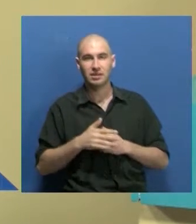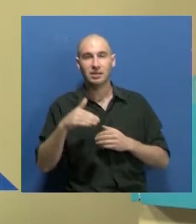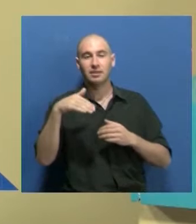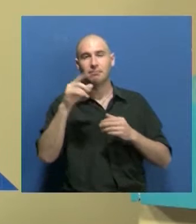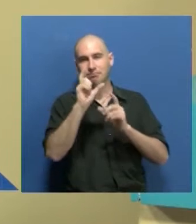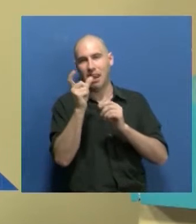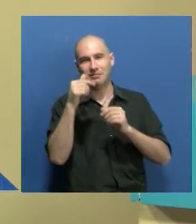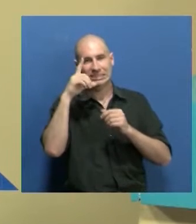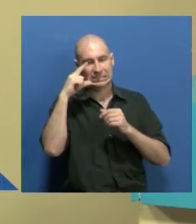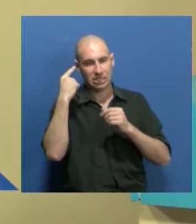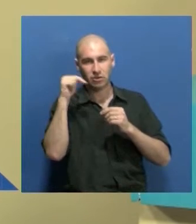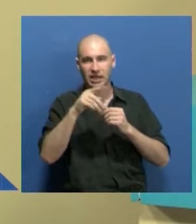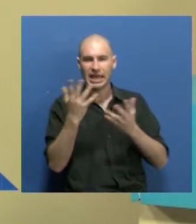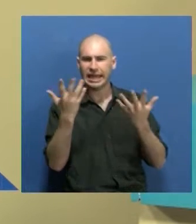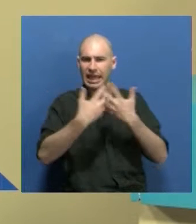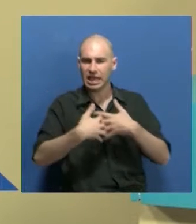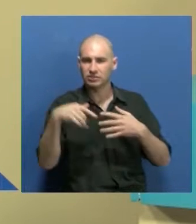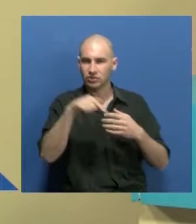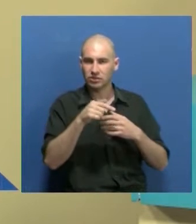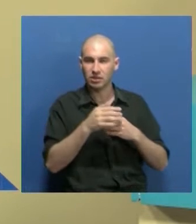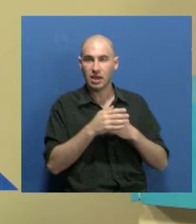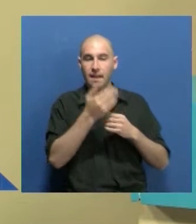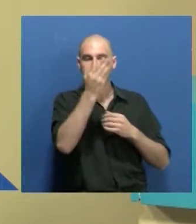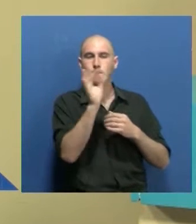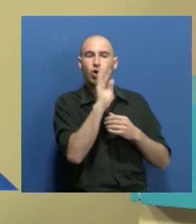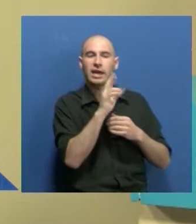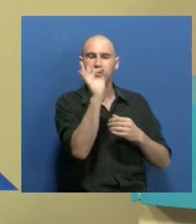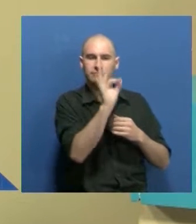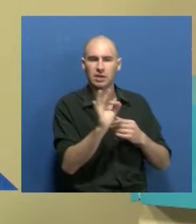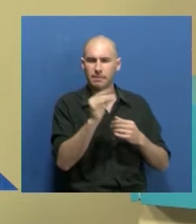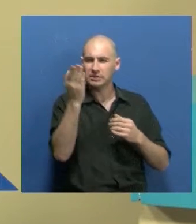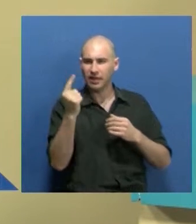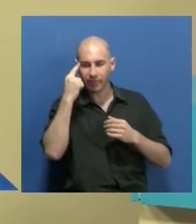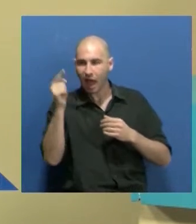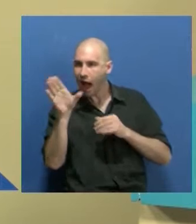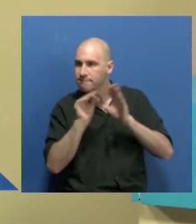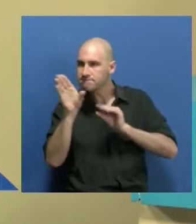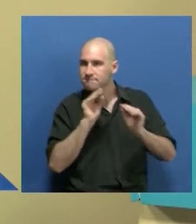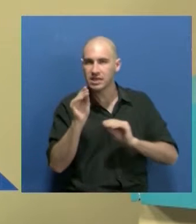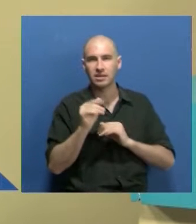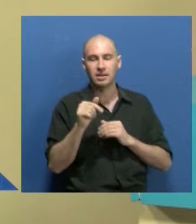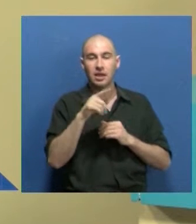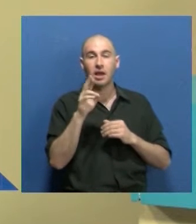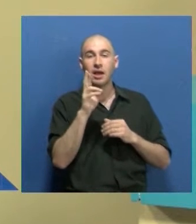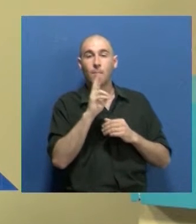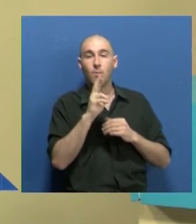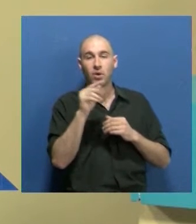donde se ve la relación de una pintora con su musa. Y con Rubén Scatareggi, que es el